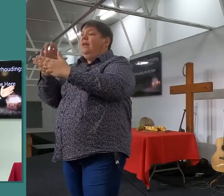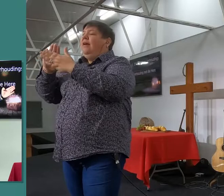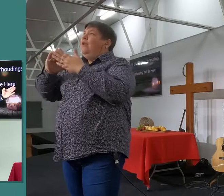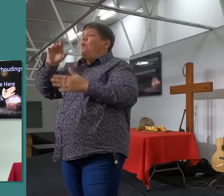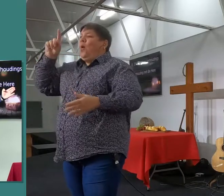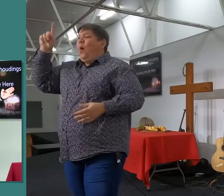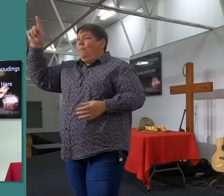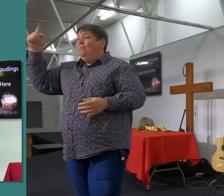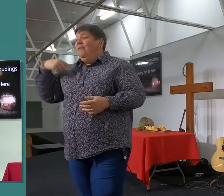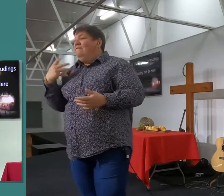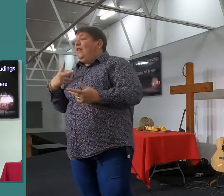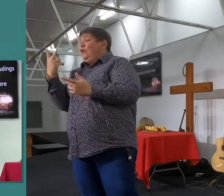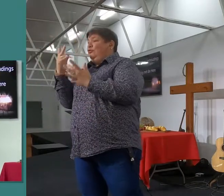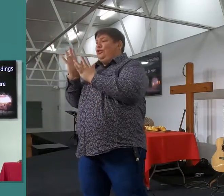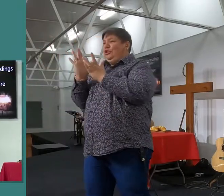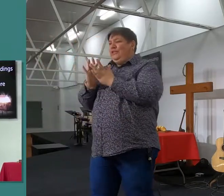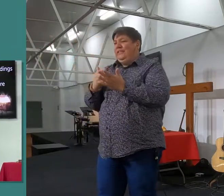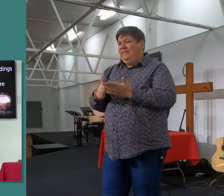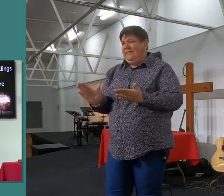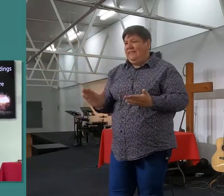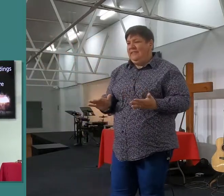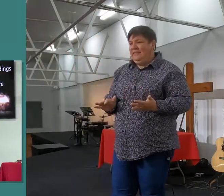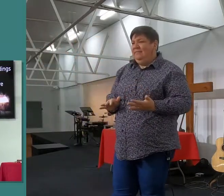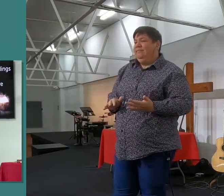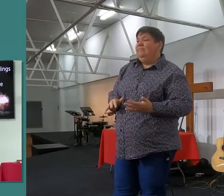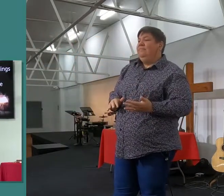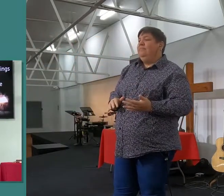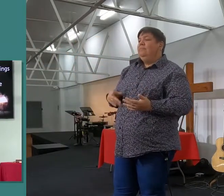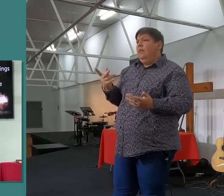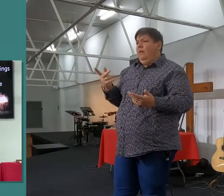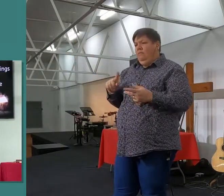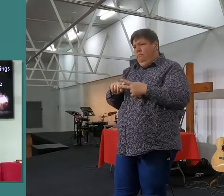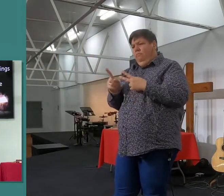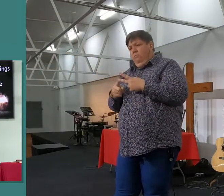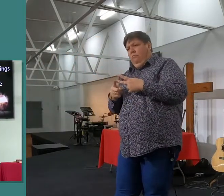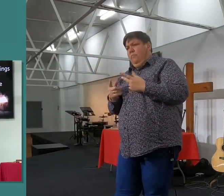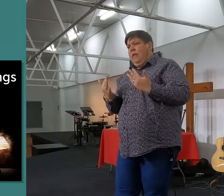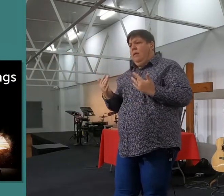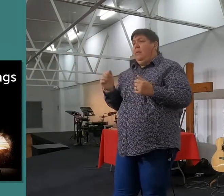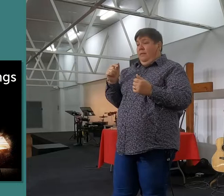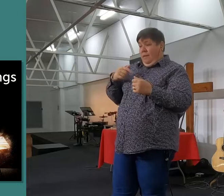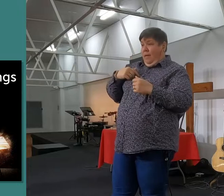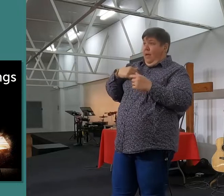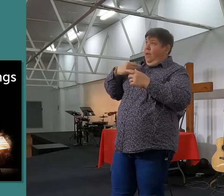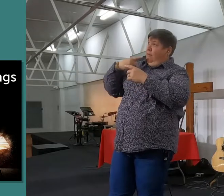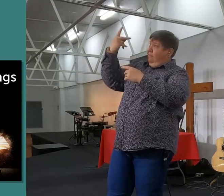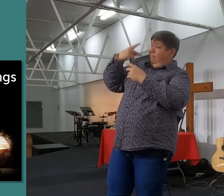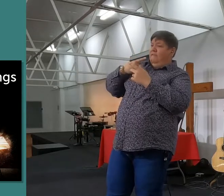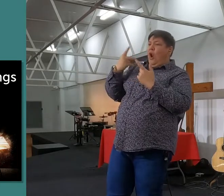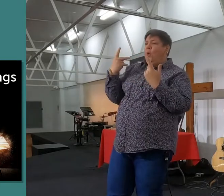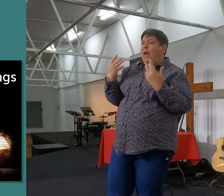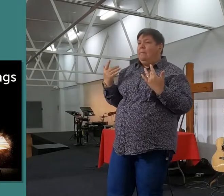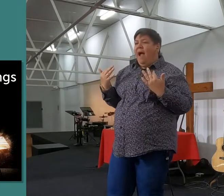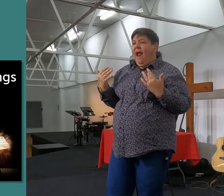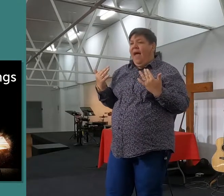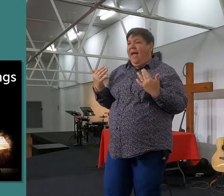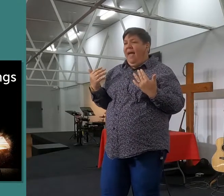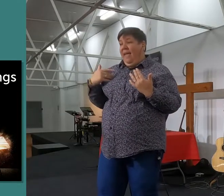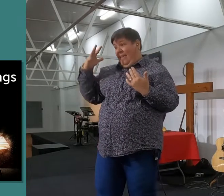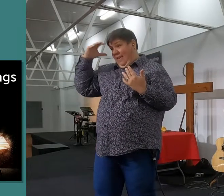meer woord soos Jezus. En as dit gebeur, dan is die volgende ding automatisch my verhouding met mense verbeter. Wanneer ek die woord